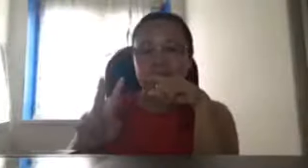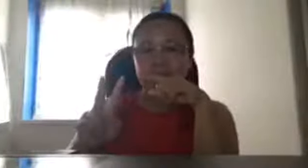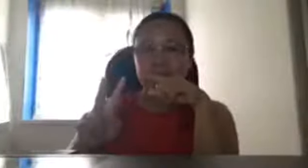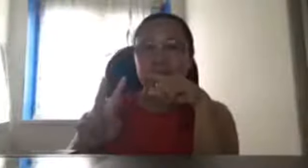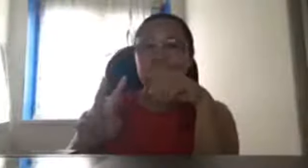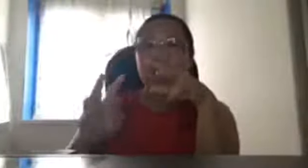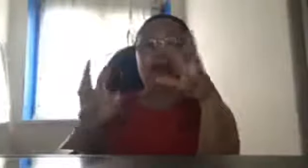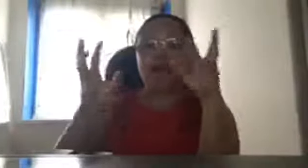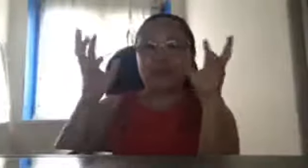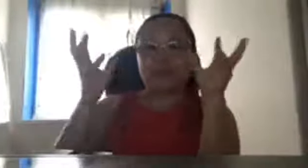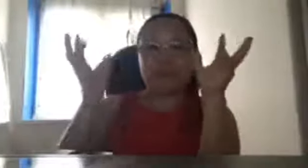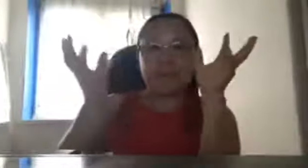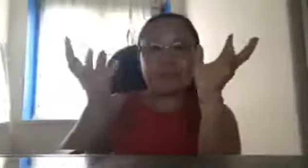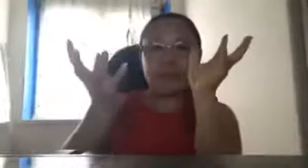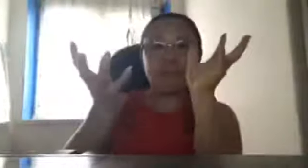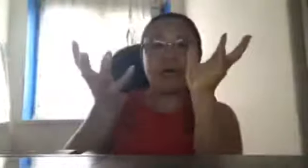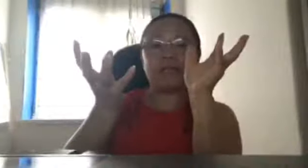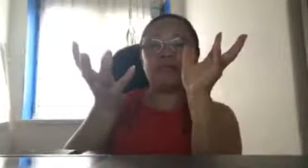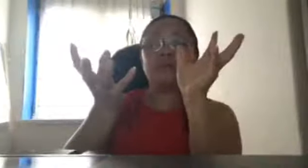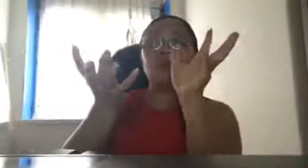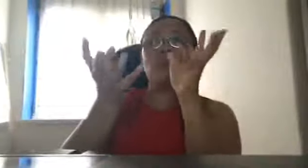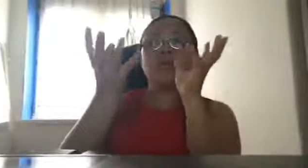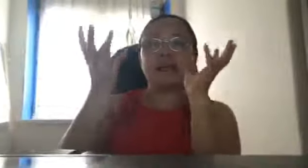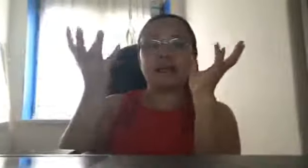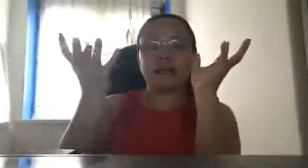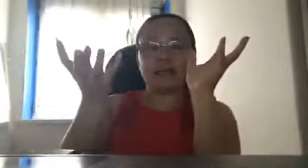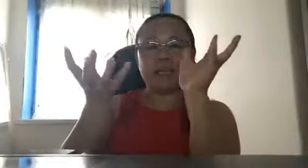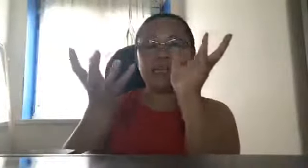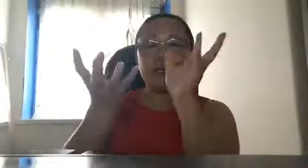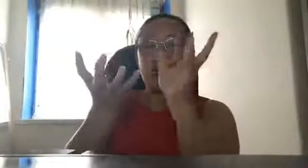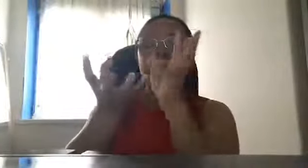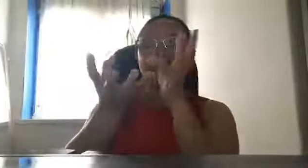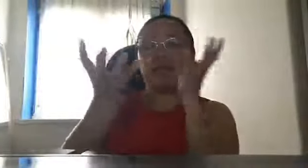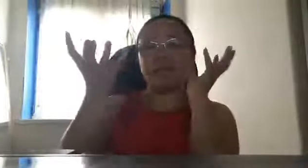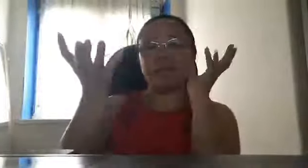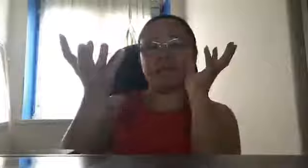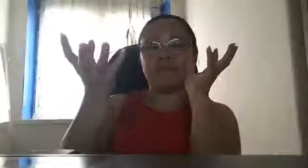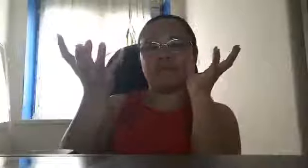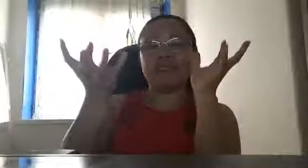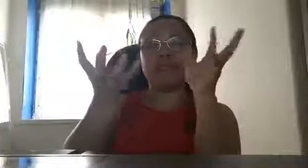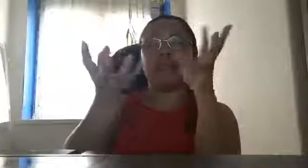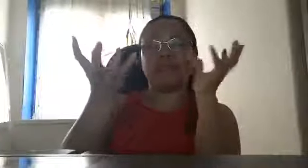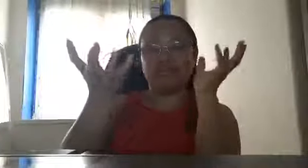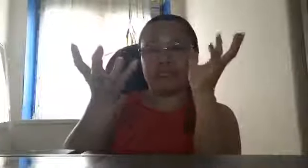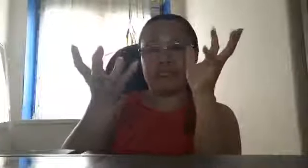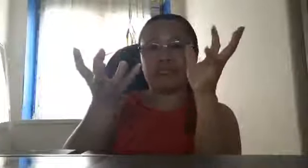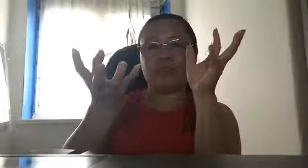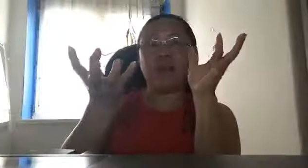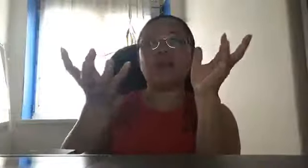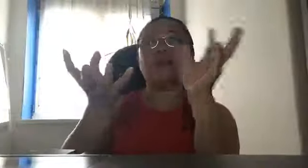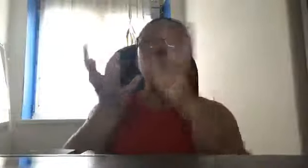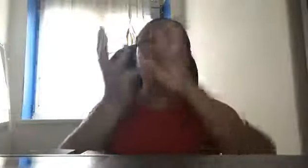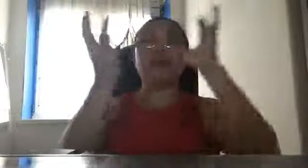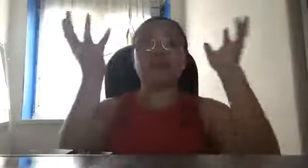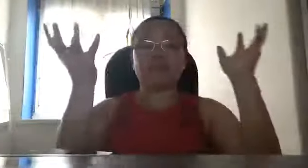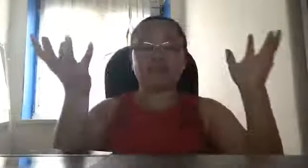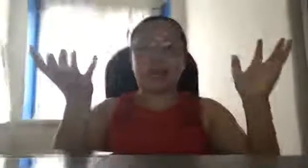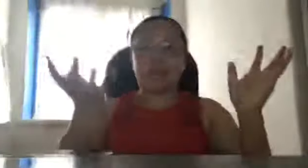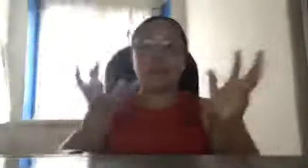ang military naman walang kakayanan ang madetect ang lahat ng yun dahil wala naman tayong